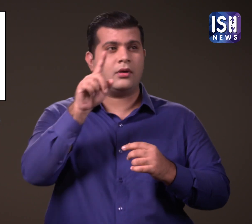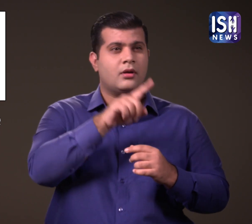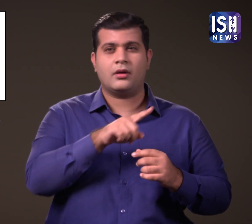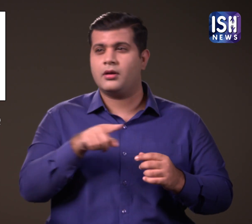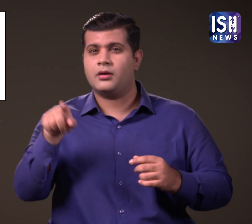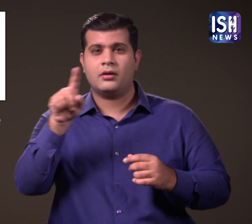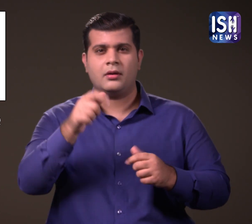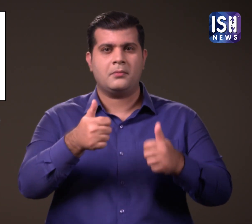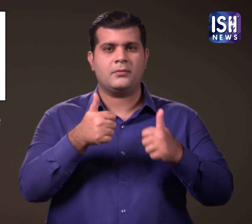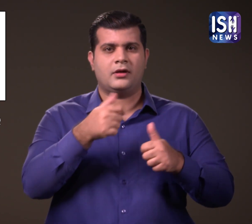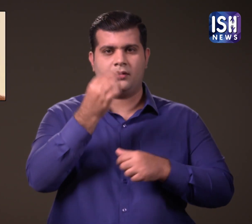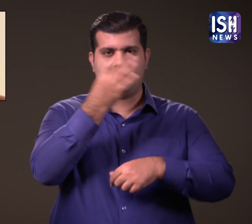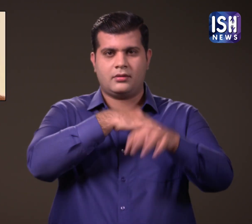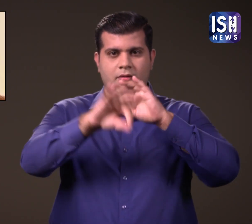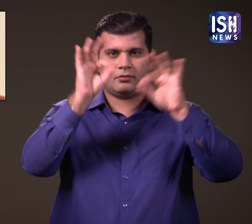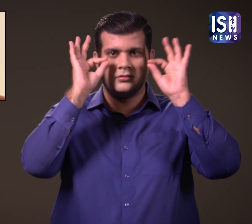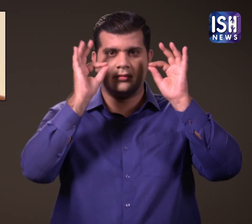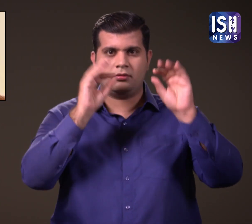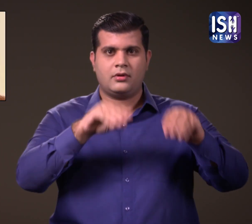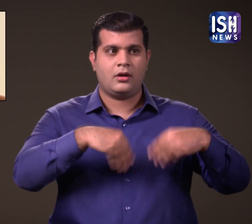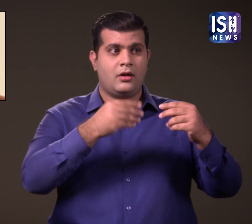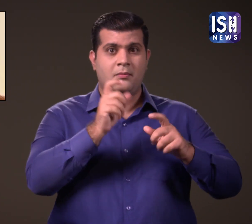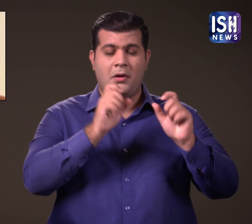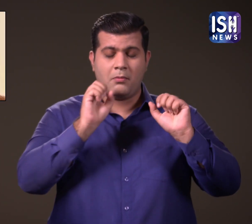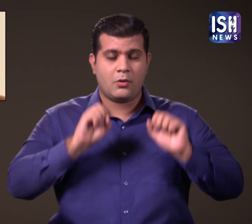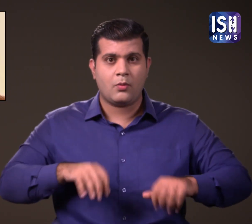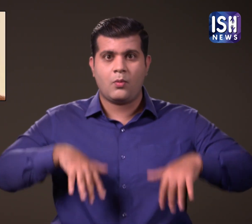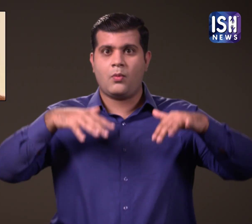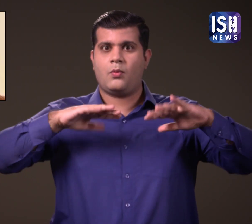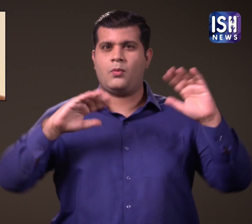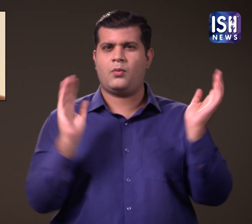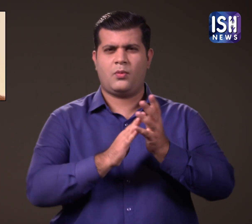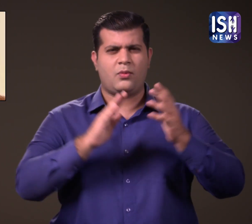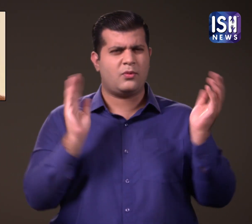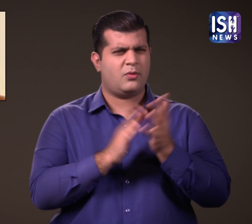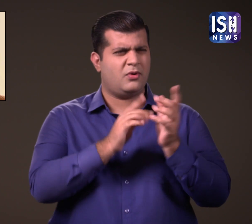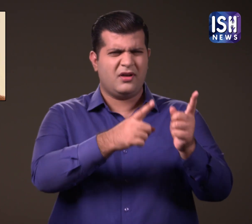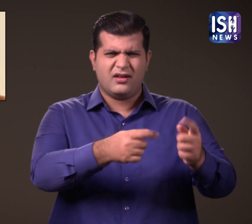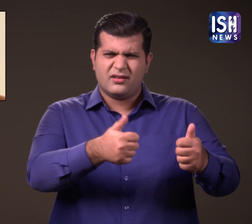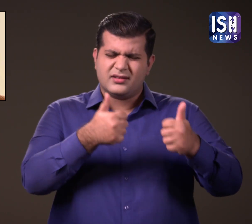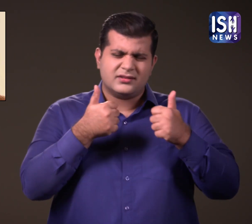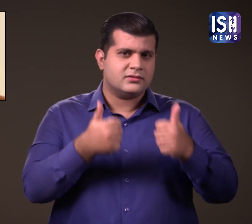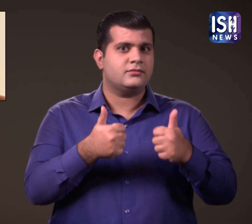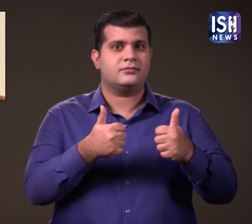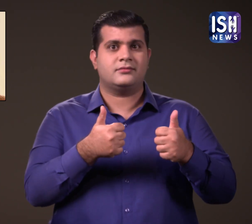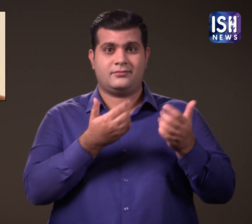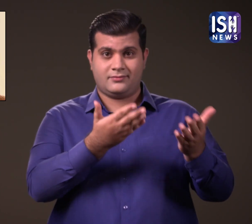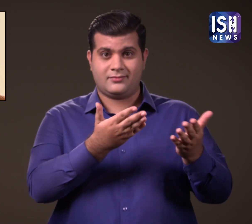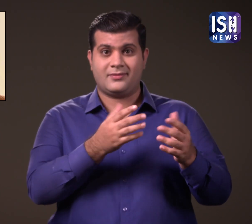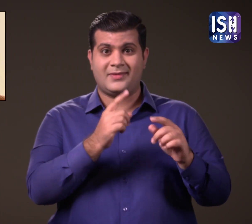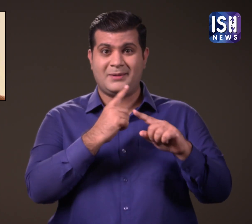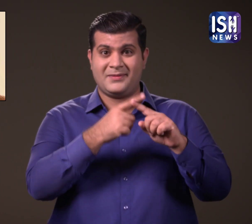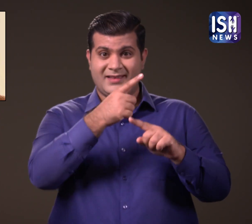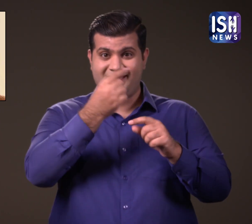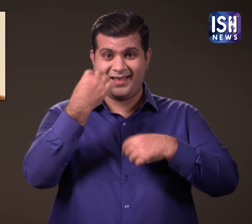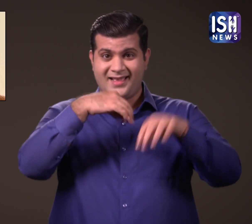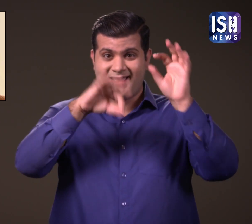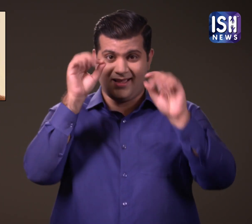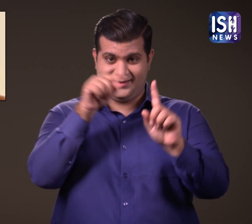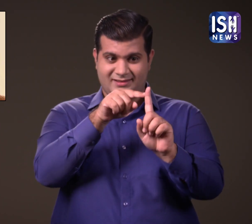रजनी कांथ को दादा साहिब फल के पुरसकार से नवाजा गया। रजनी कांथ